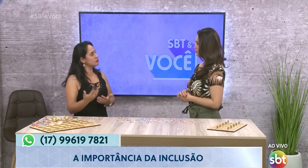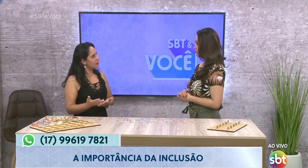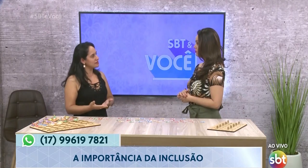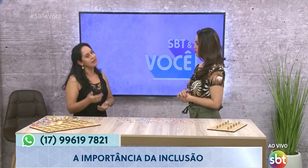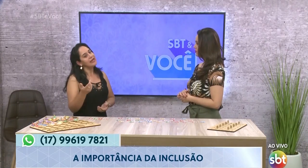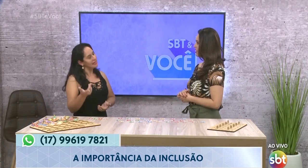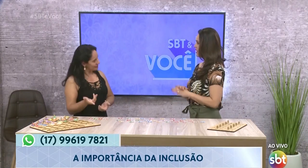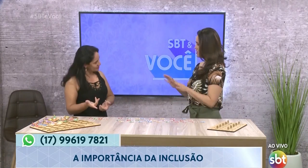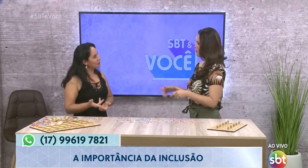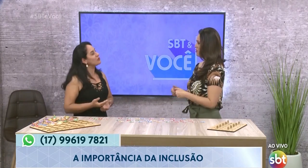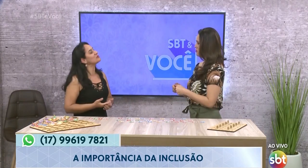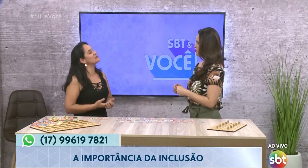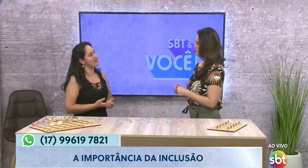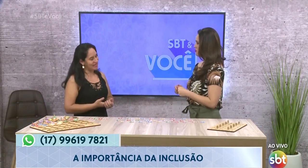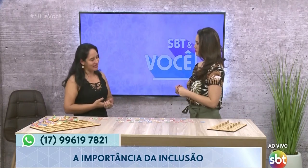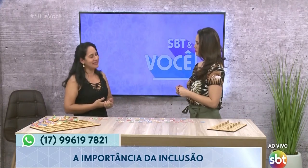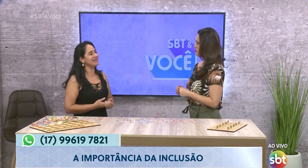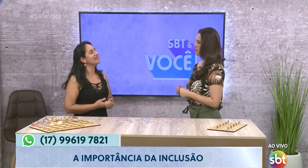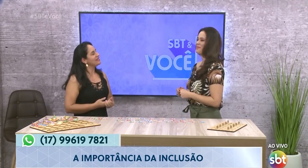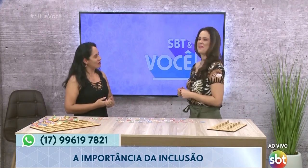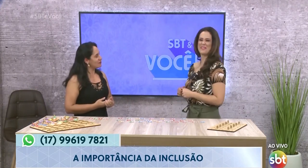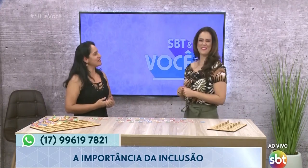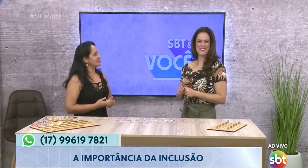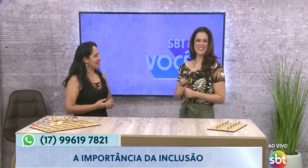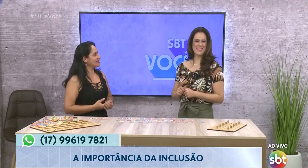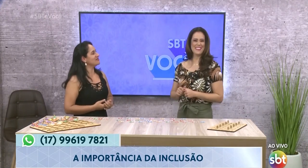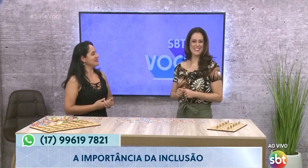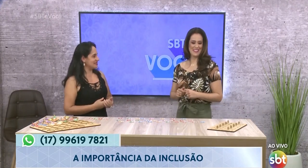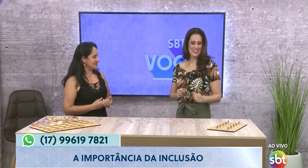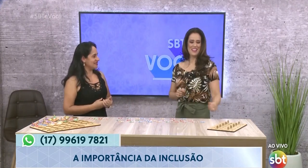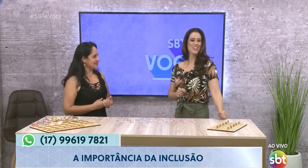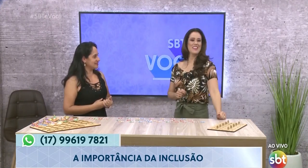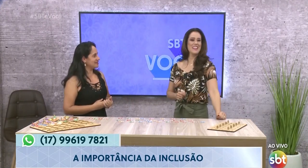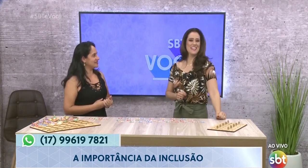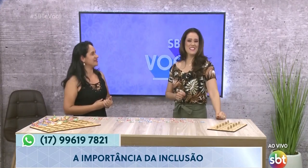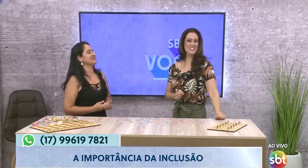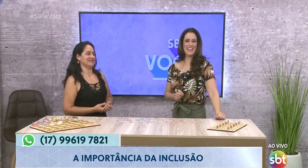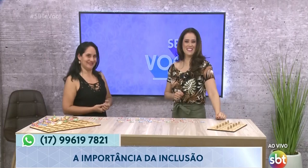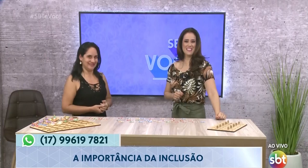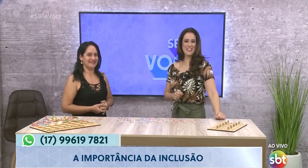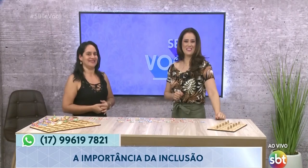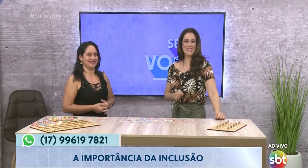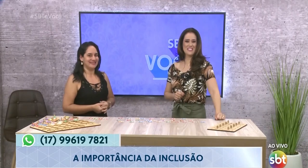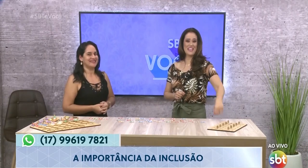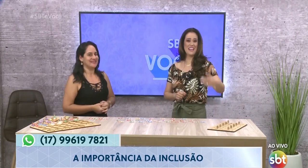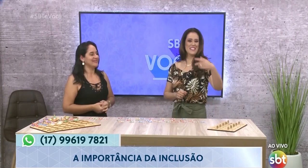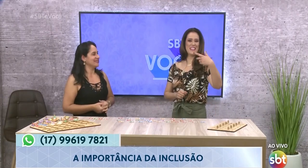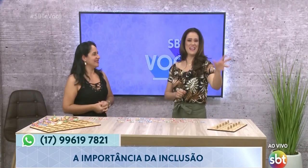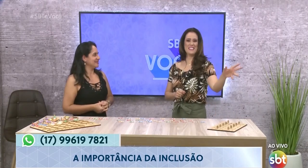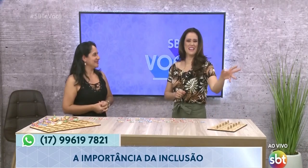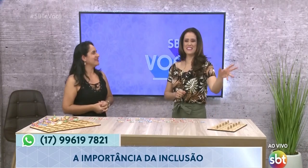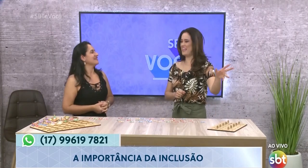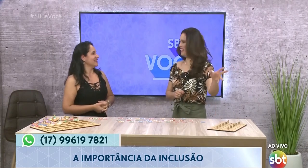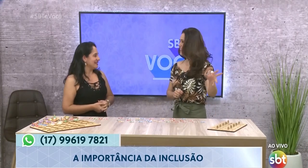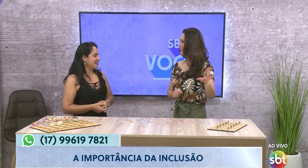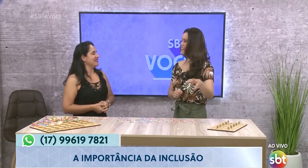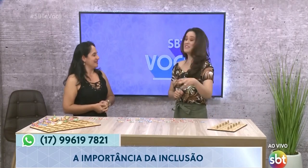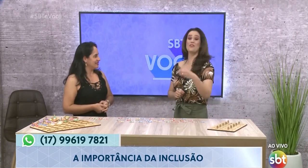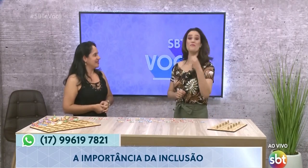escolas, elas conseguem conversar com essas crianças. criança não tem essa não, gente. Criança é criança, né? Eles não